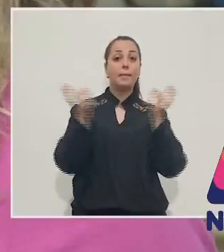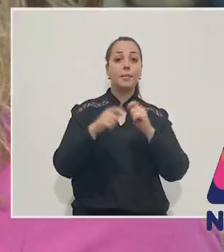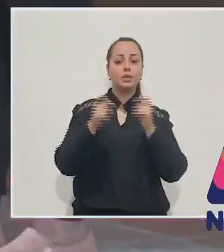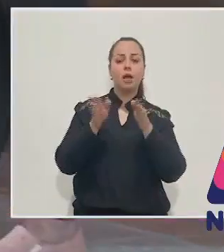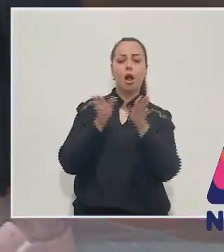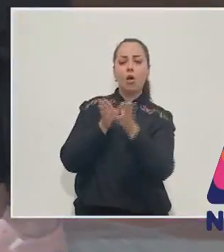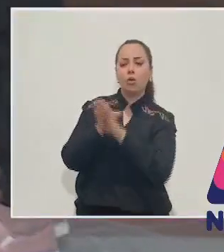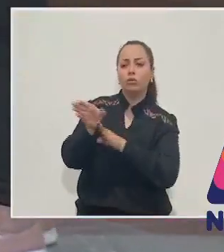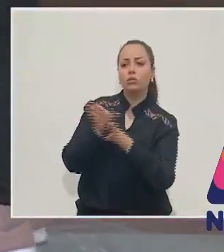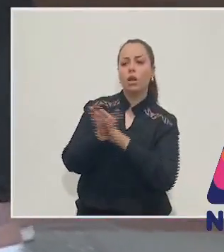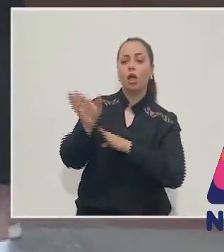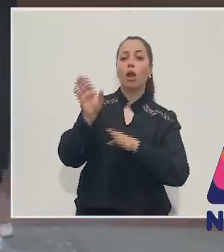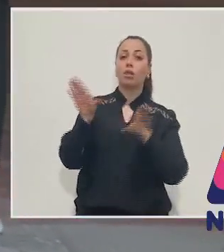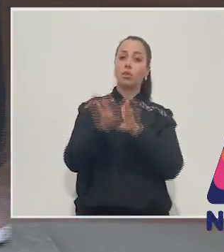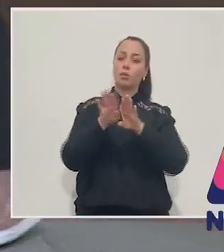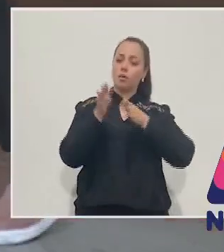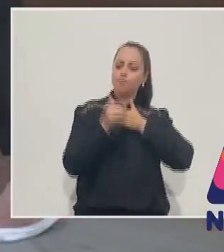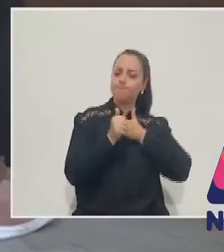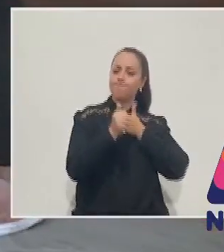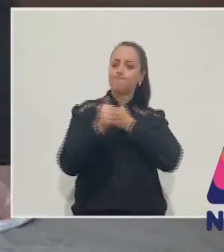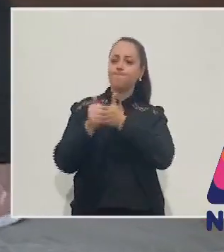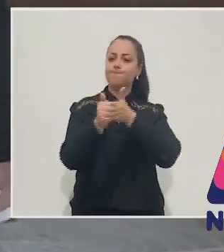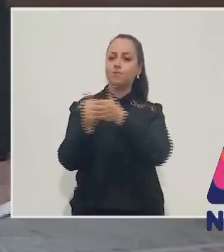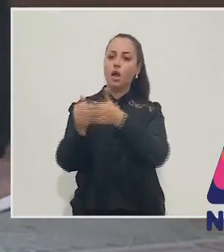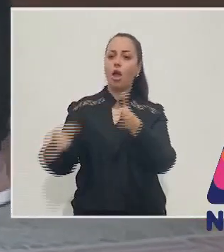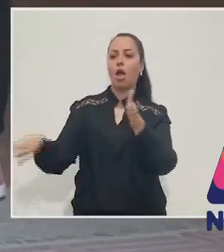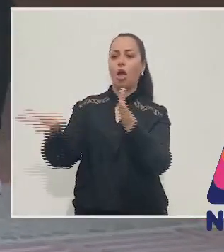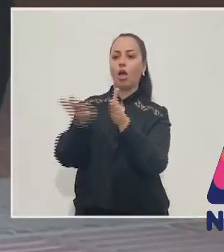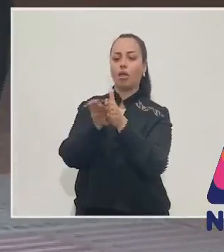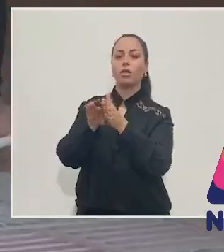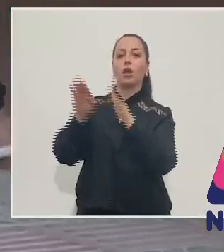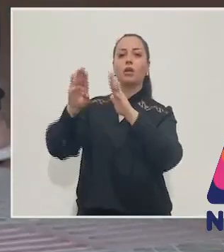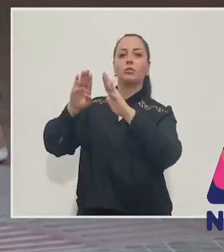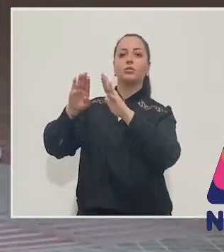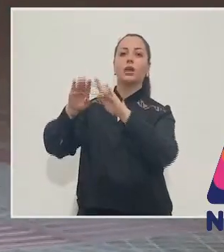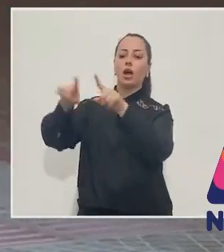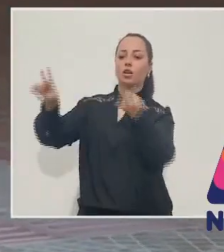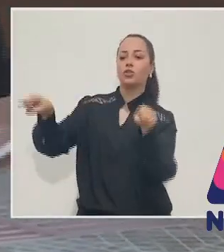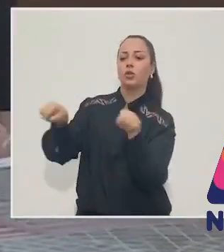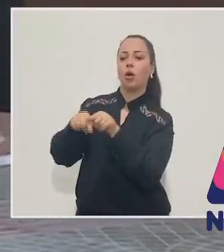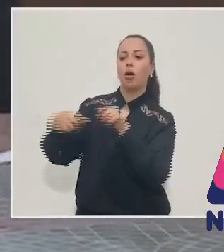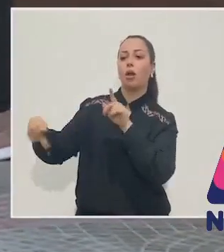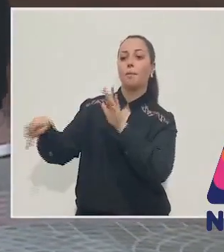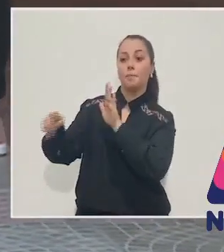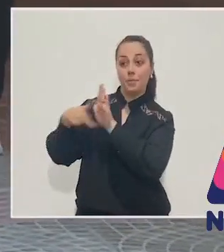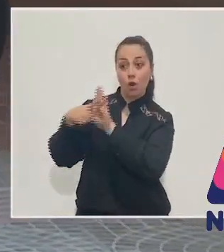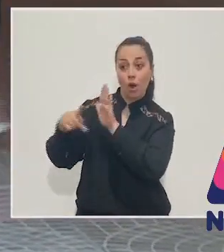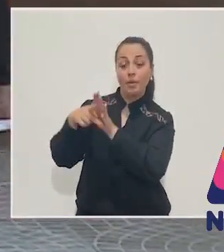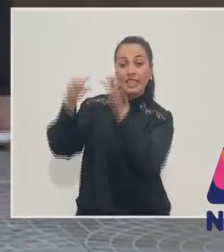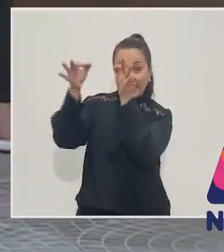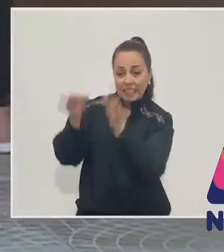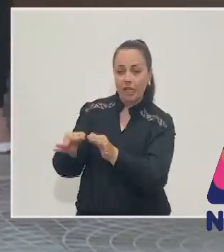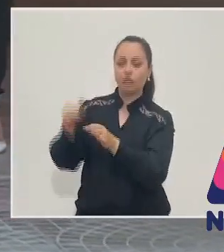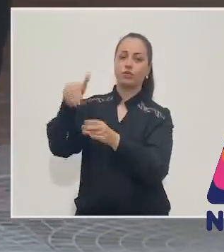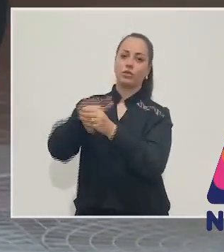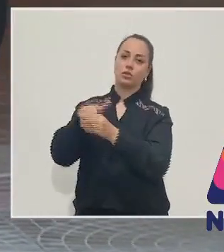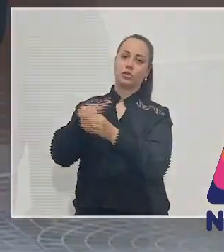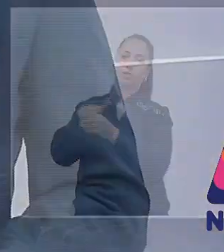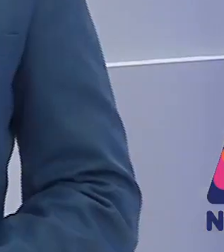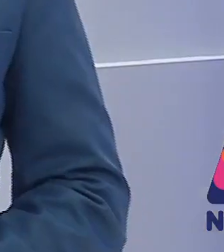orientar as pessoas, vai conduzir da melhor forma até a sua sessão de votação.